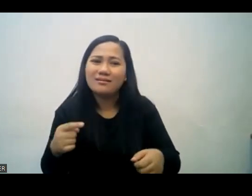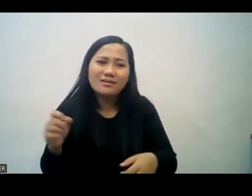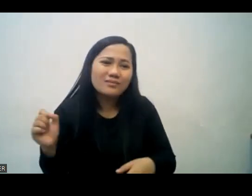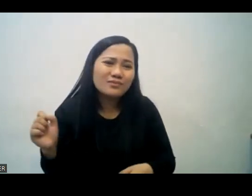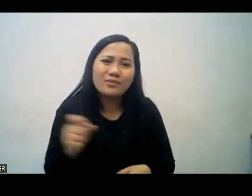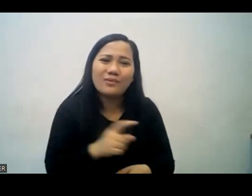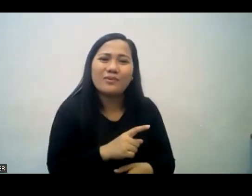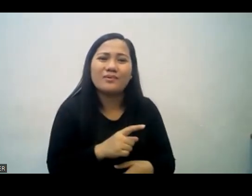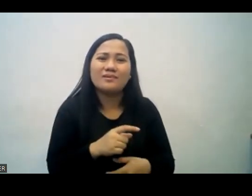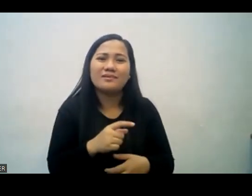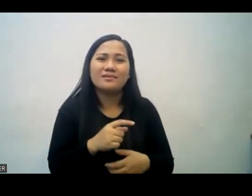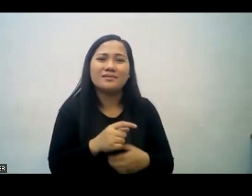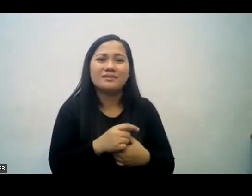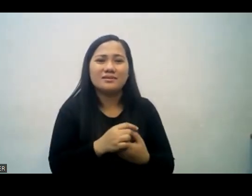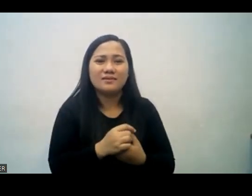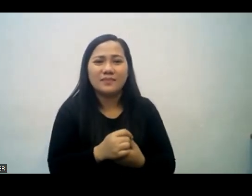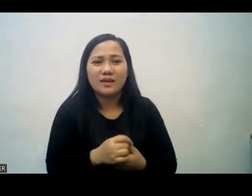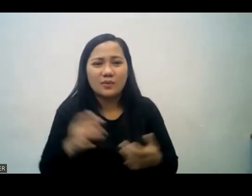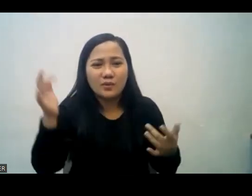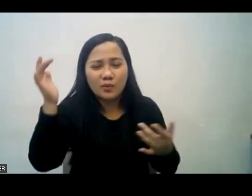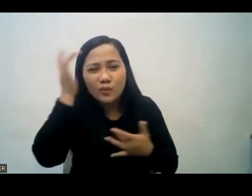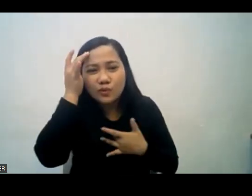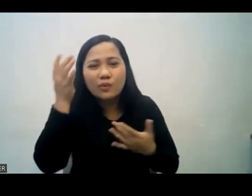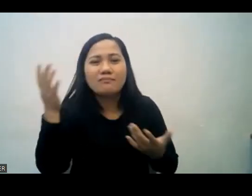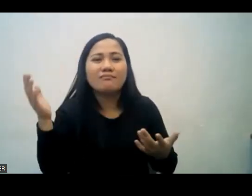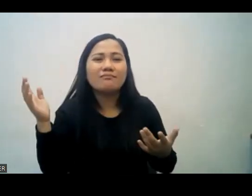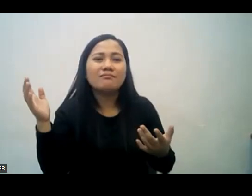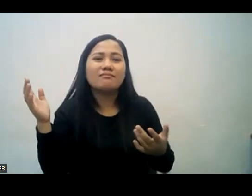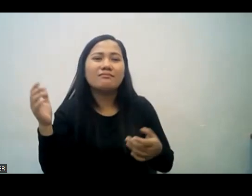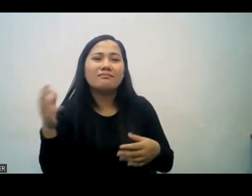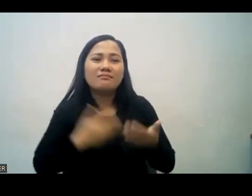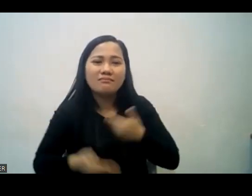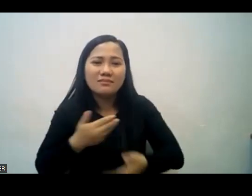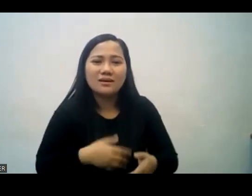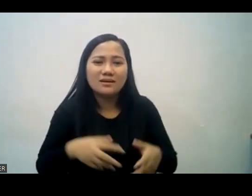hunger sickness and death